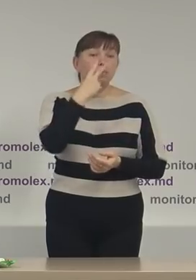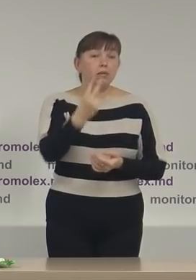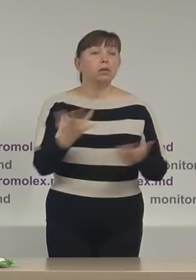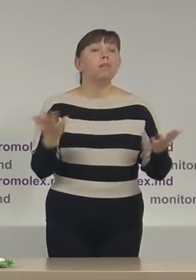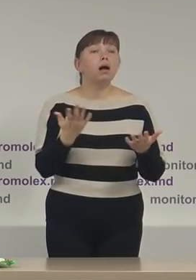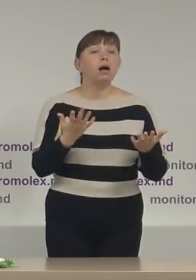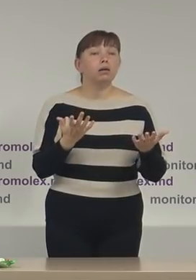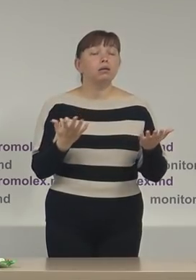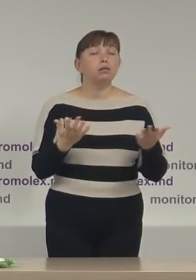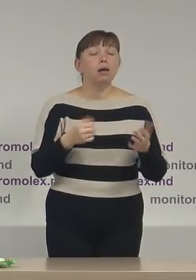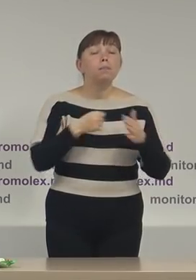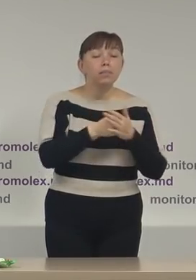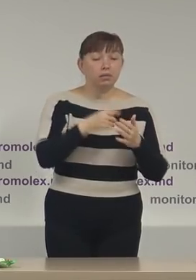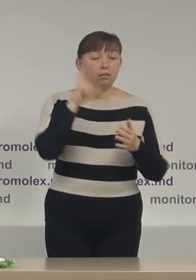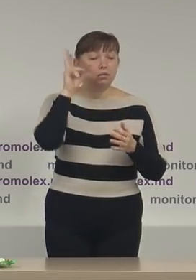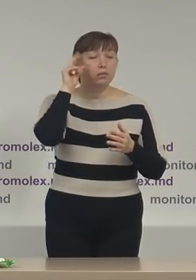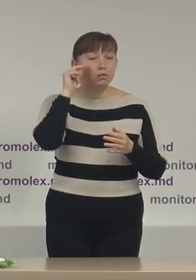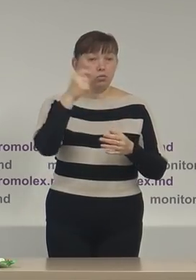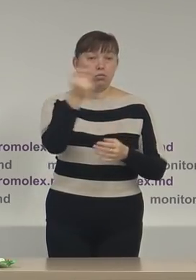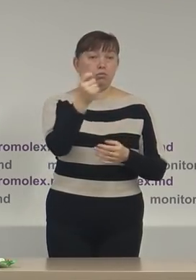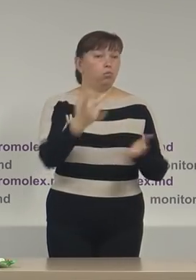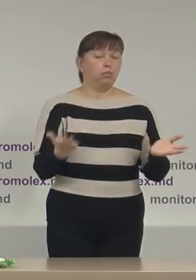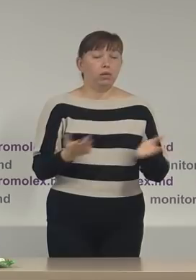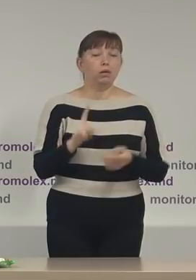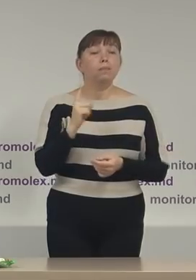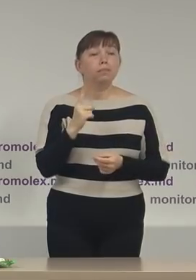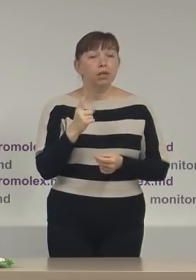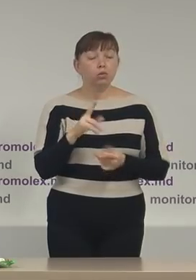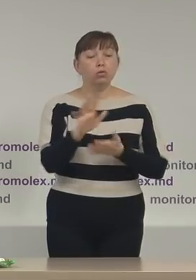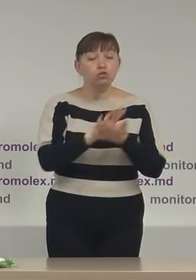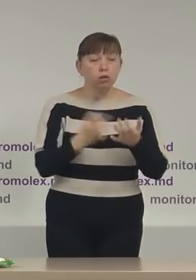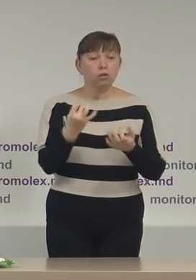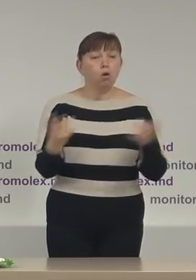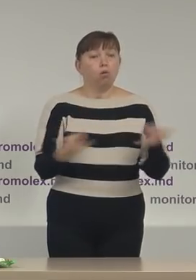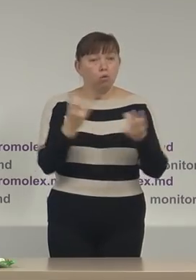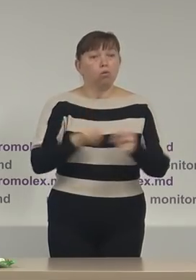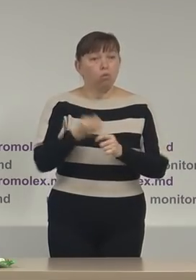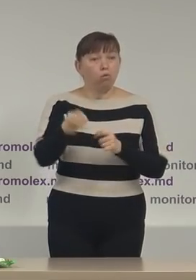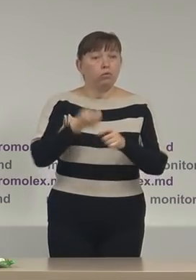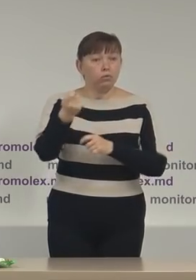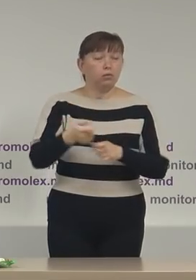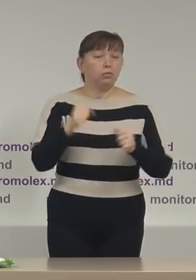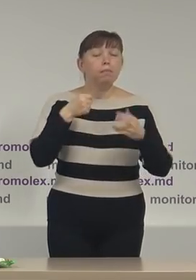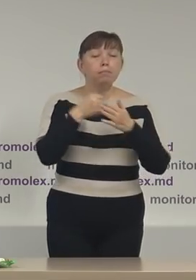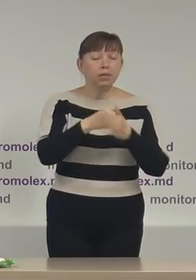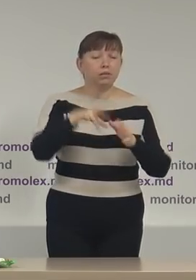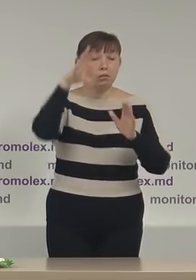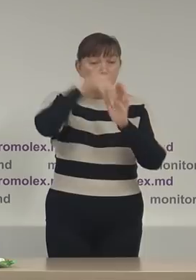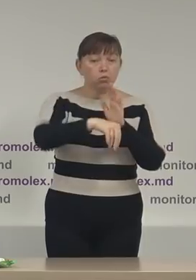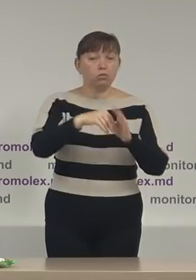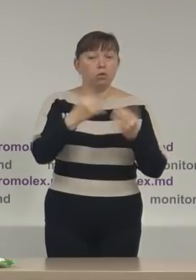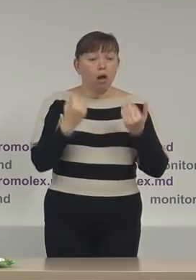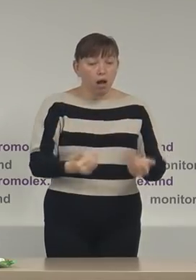cifrele până în ziua de duminică pentru că cererile de votare la locul aflării pot fi depuse inclusiv